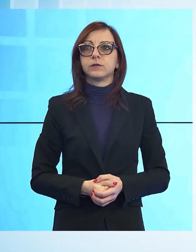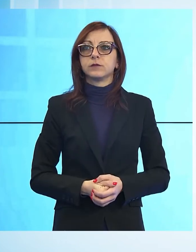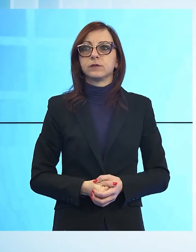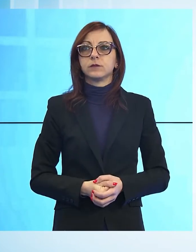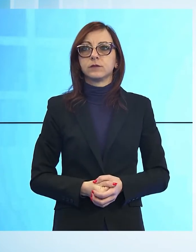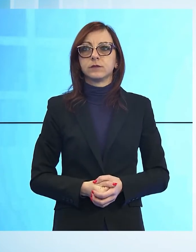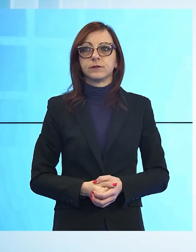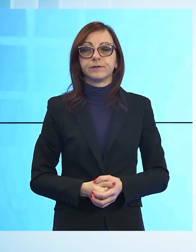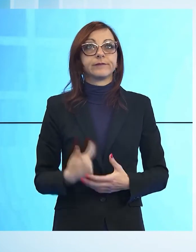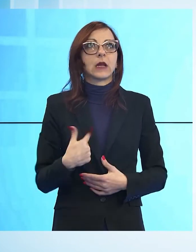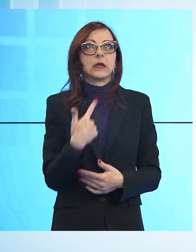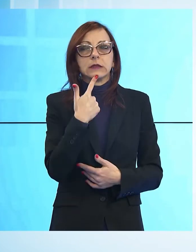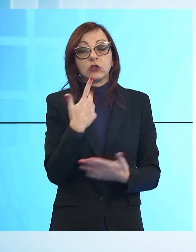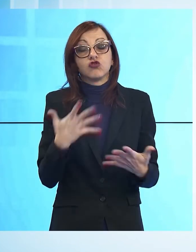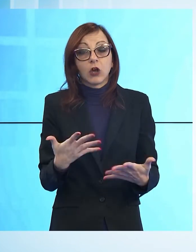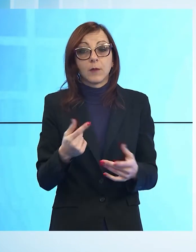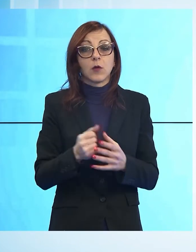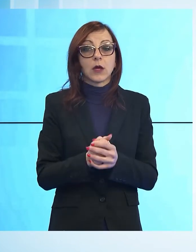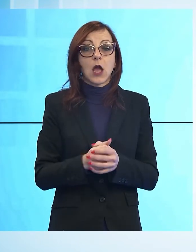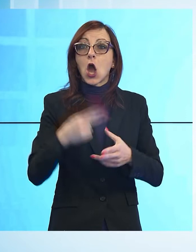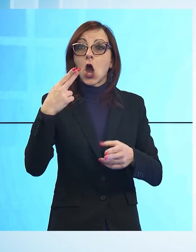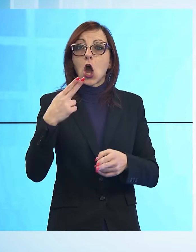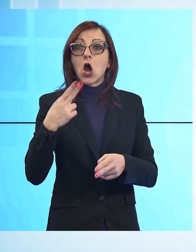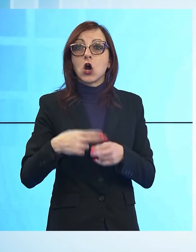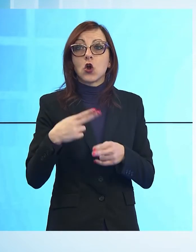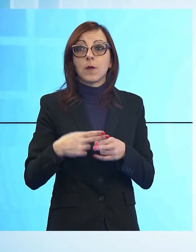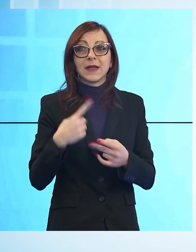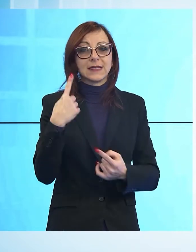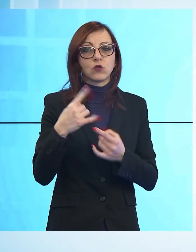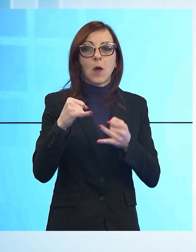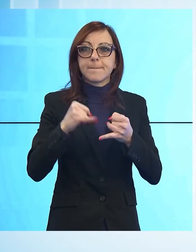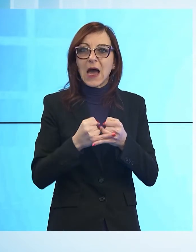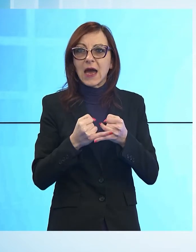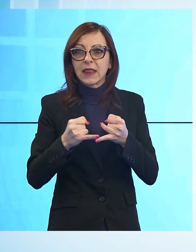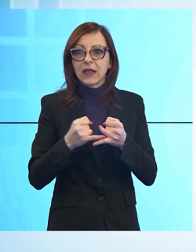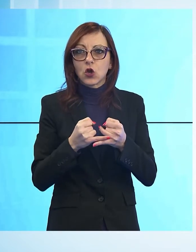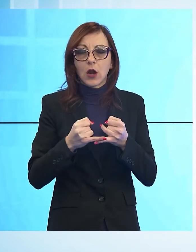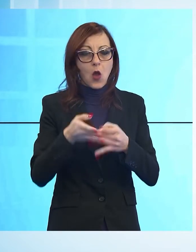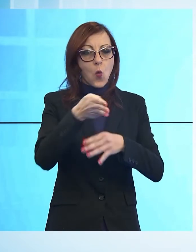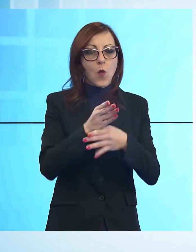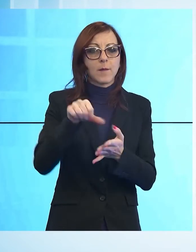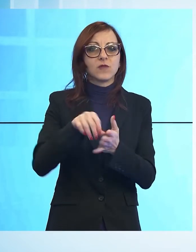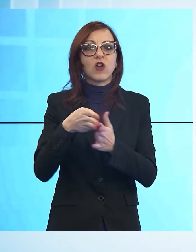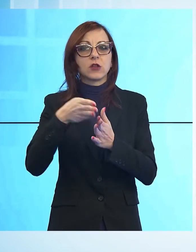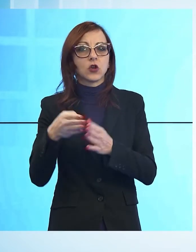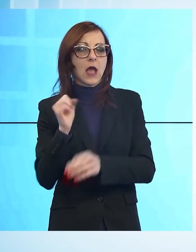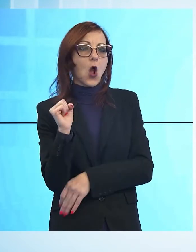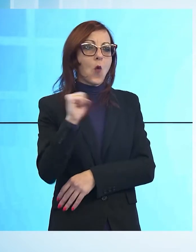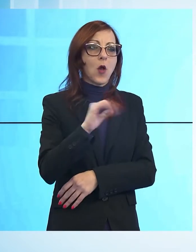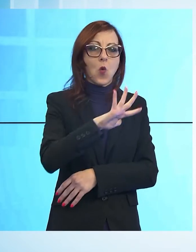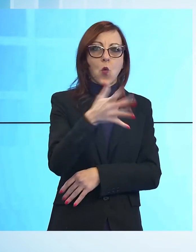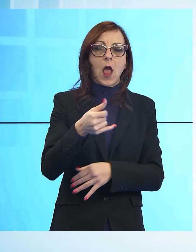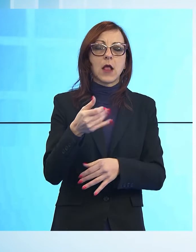Ma diciamo che a Roma viviamo una situazione particolare. Una parte del centrodestra è l'opposizione, il resto del